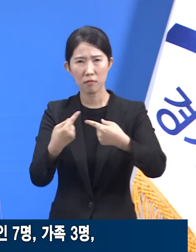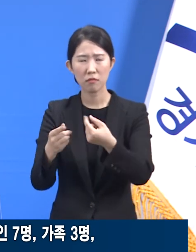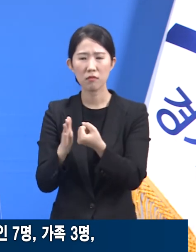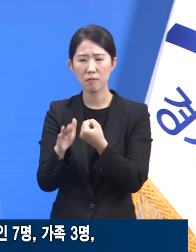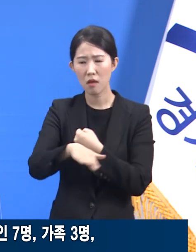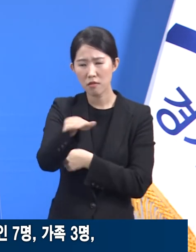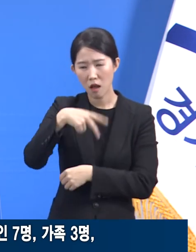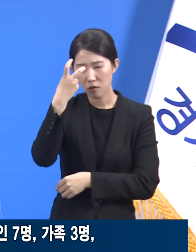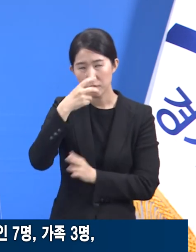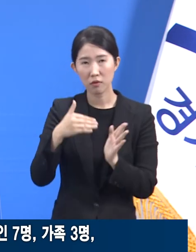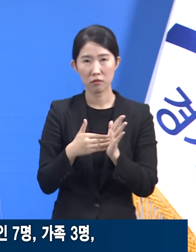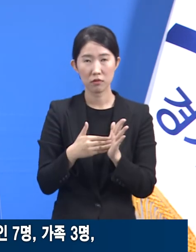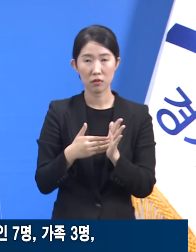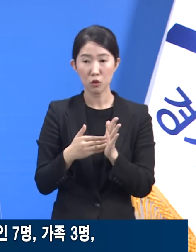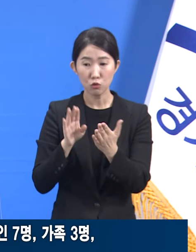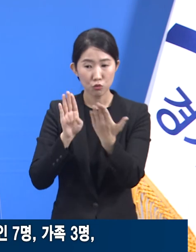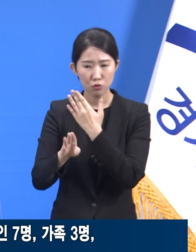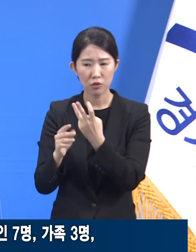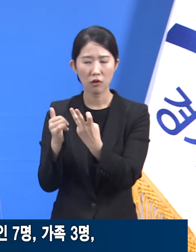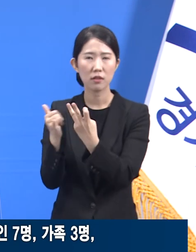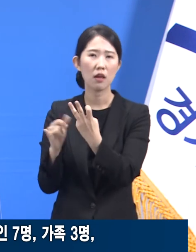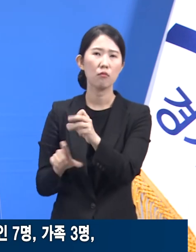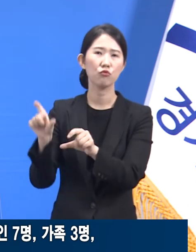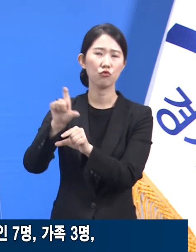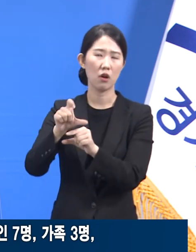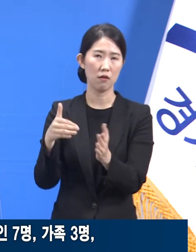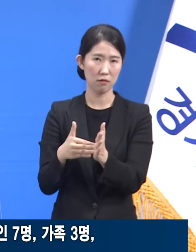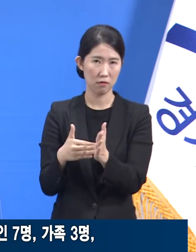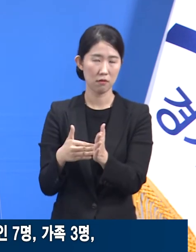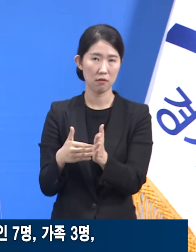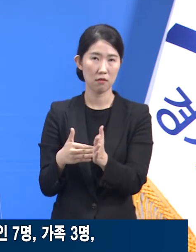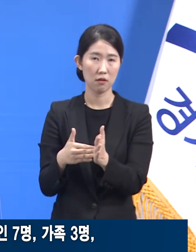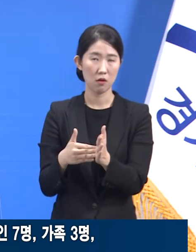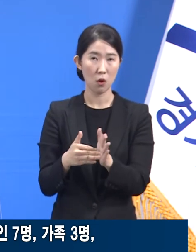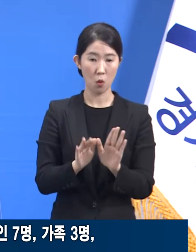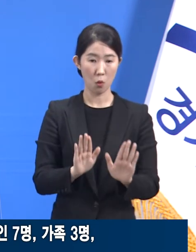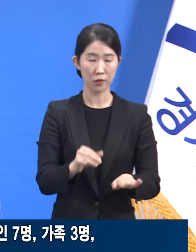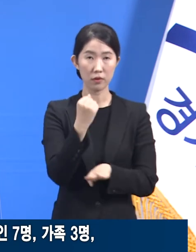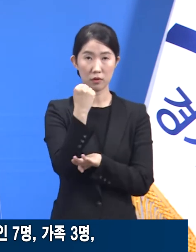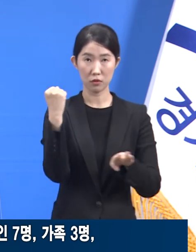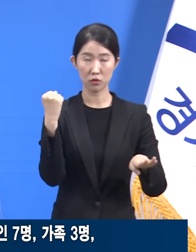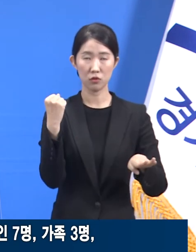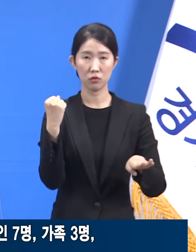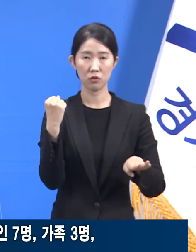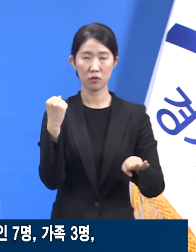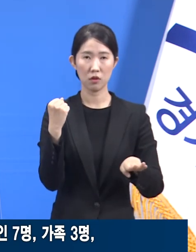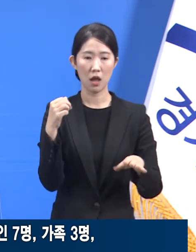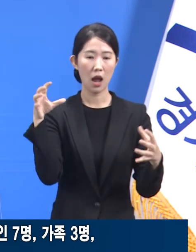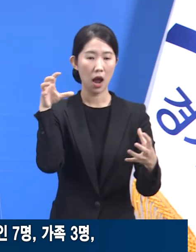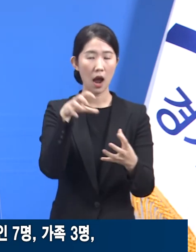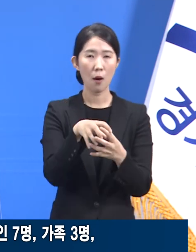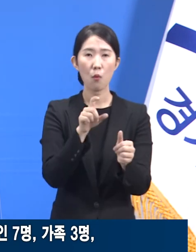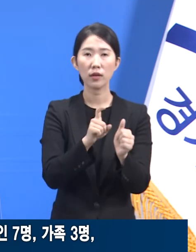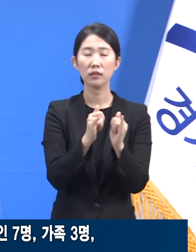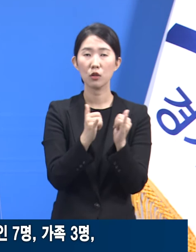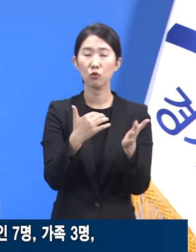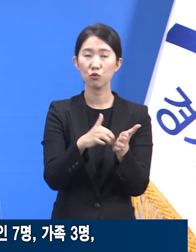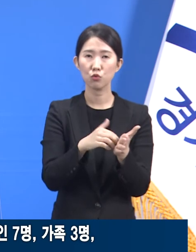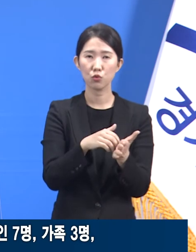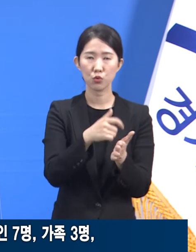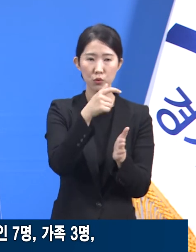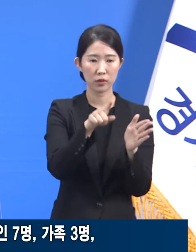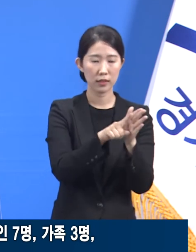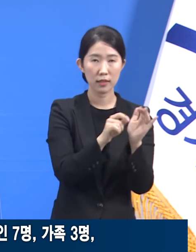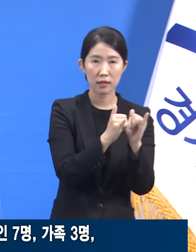이후 13명이 추가로 양성 판정을 받으면서 11일 0시 기준 총 확진자는 교인 7명,